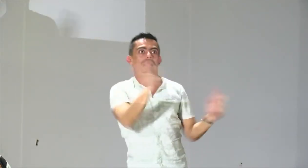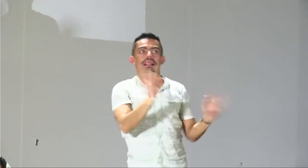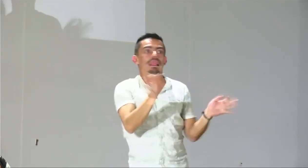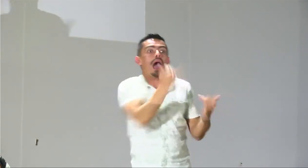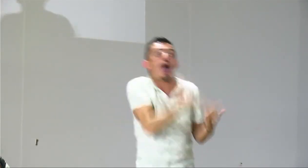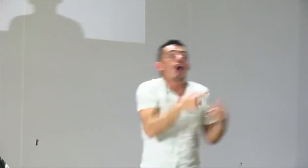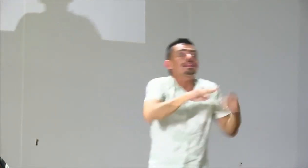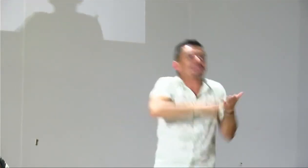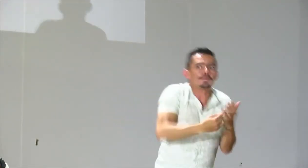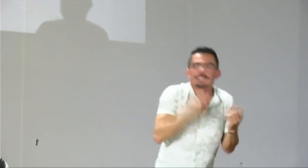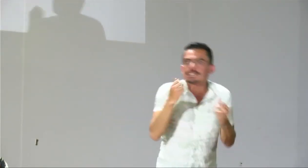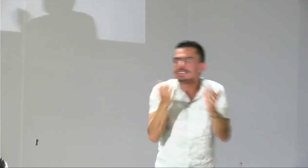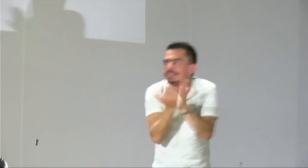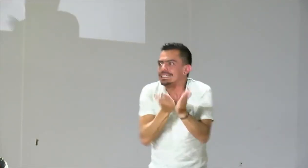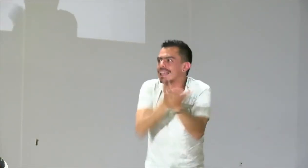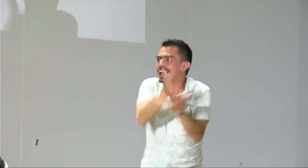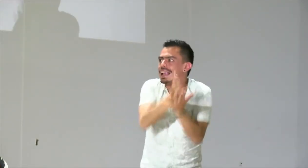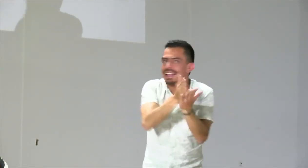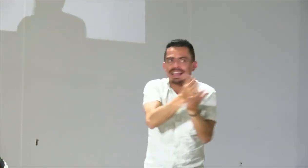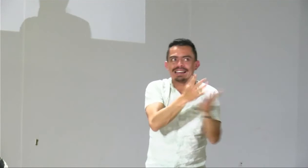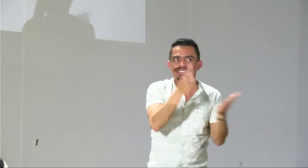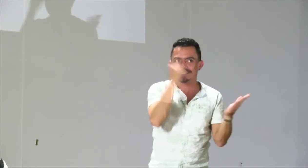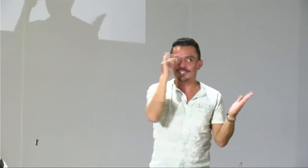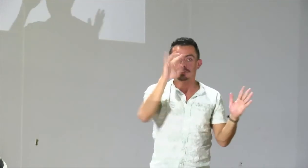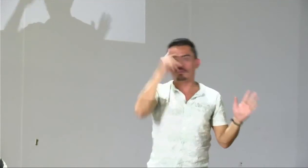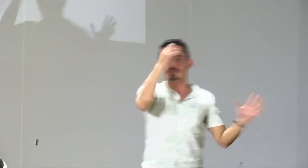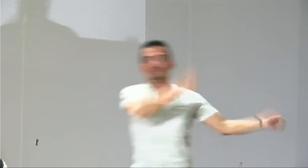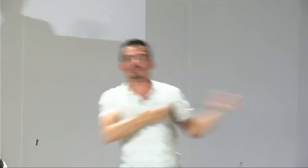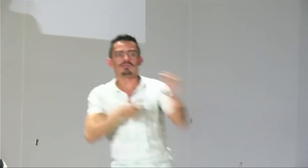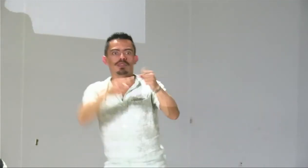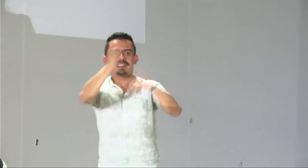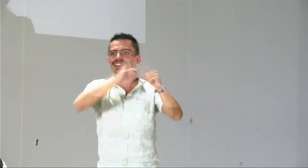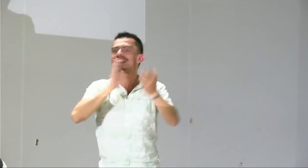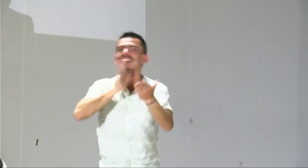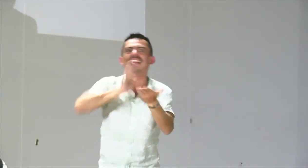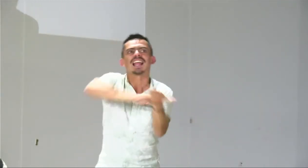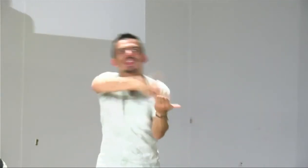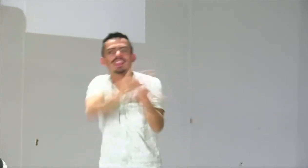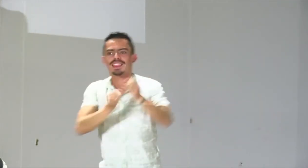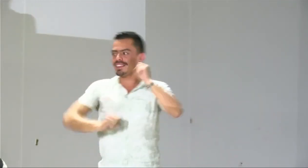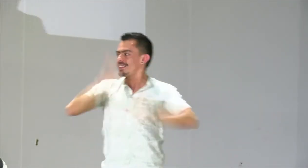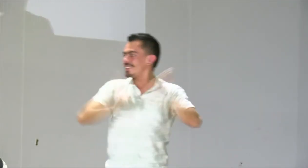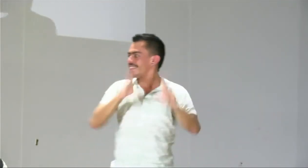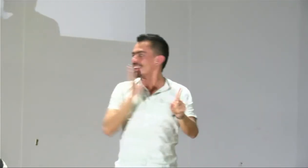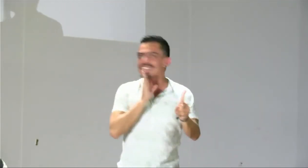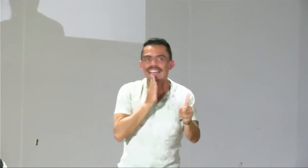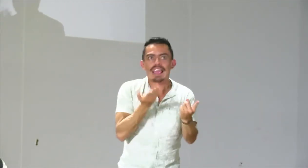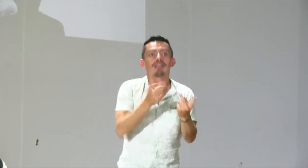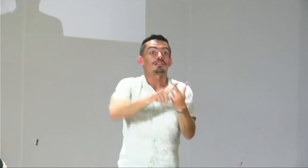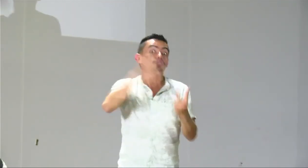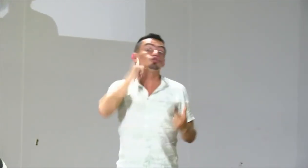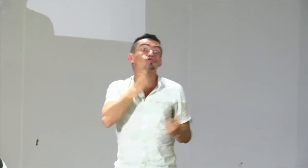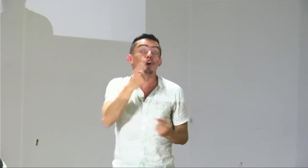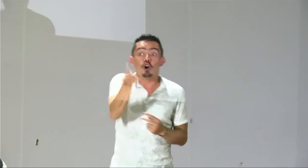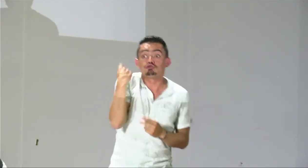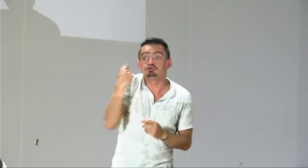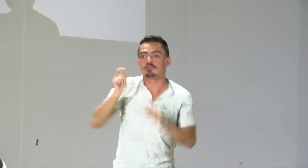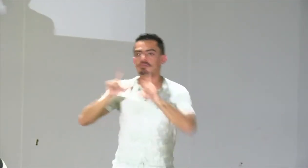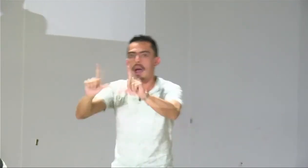de intérpretes que están allí hasta ahora están iniciando una educación formal a otros otros no tienen ese tipo de formación entonces la pregunta es